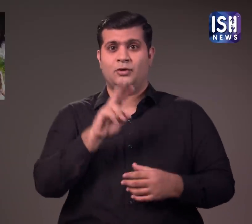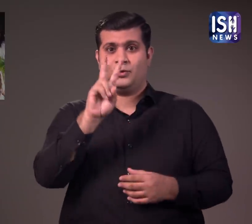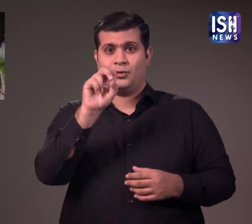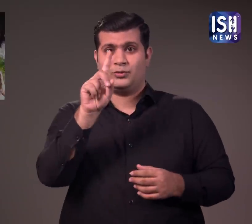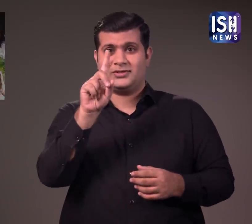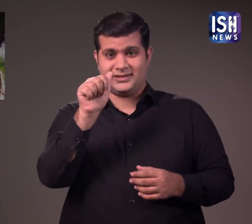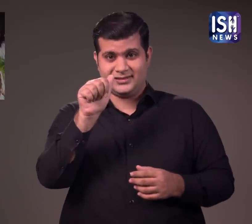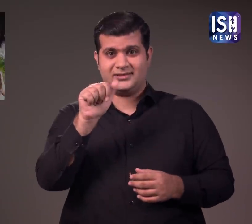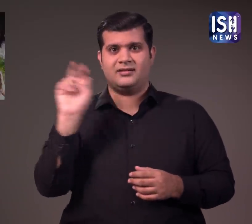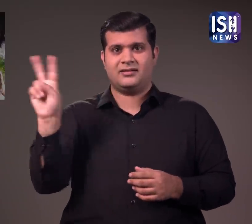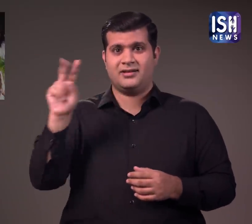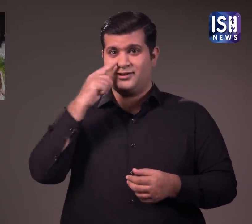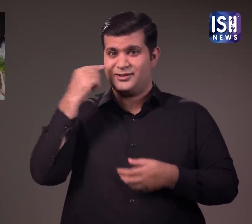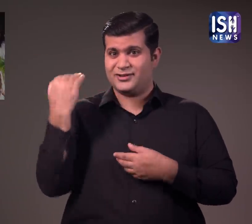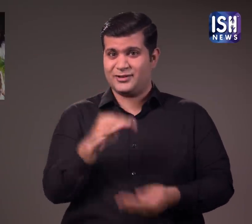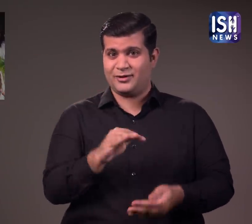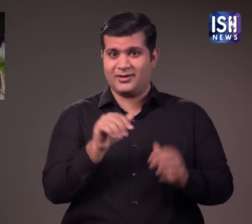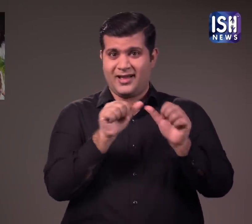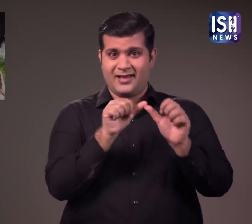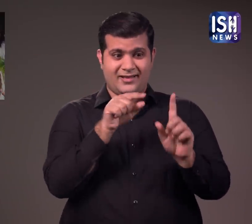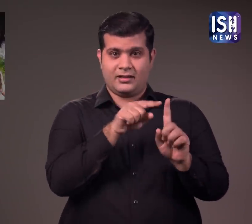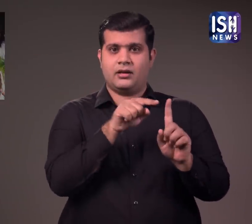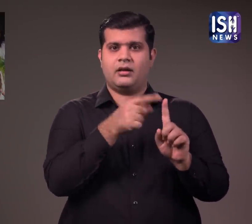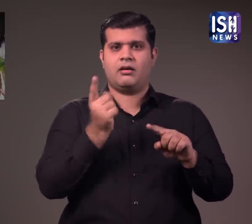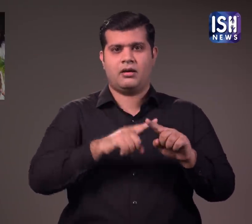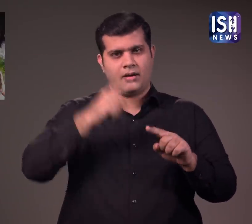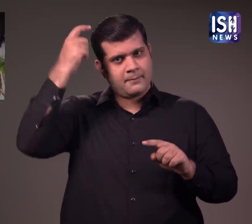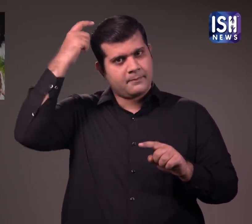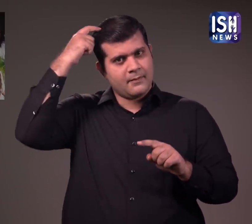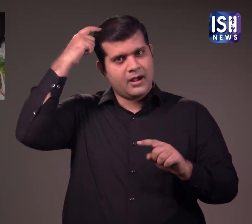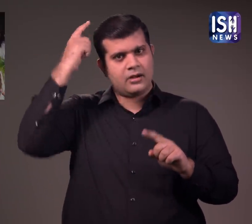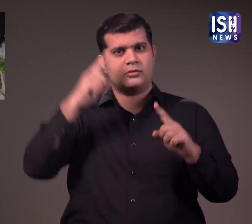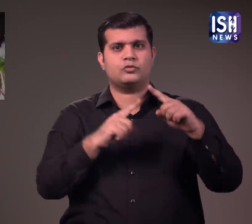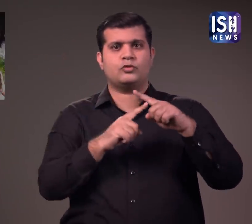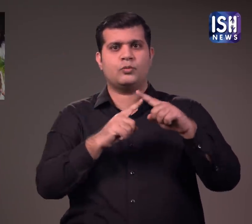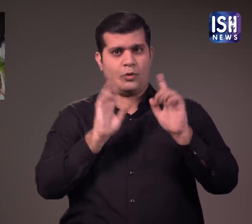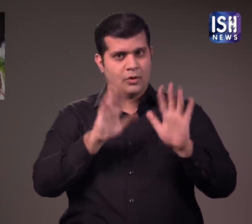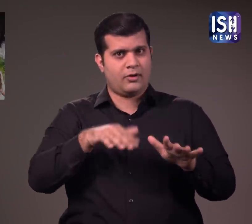2016 में यह बताया गया कि उनकी बेटी आयाना को ब्रेन ट्यूमर है